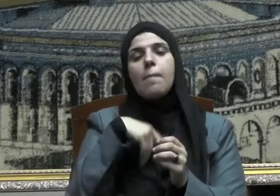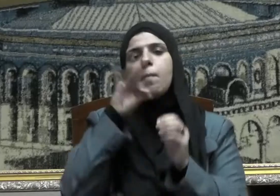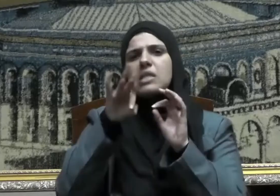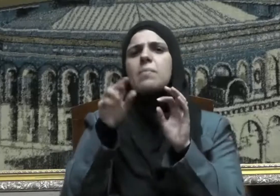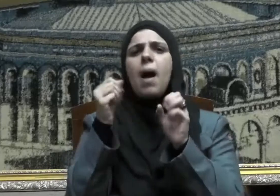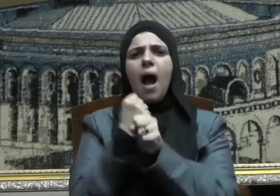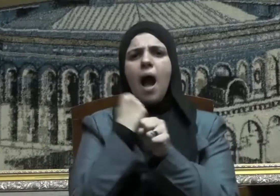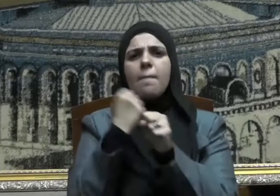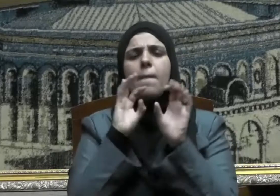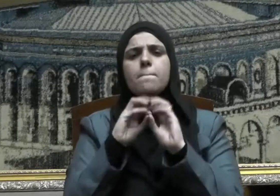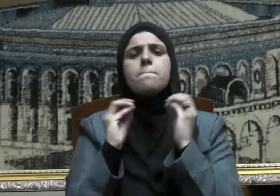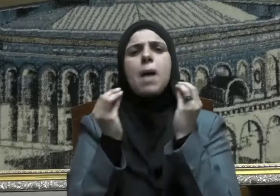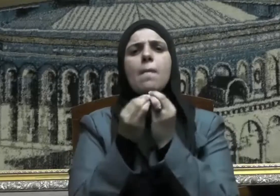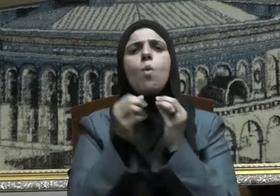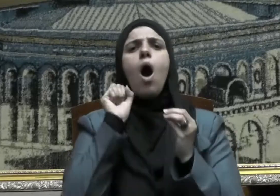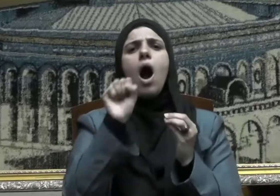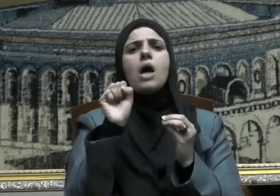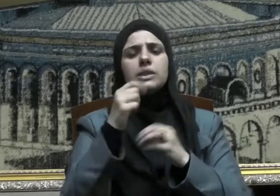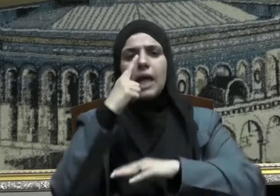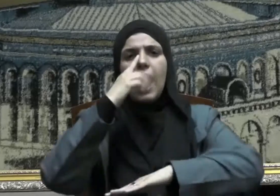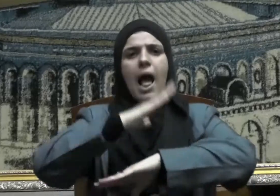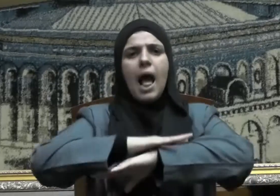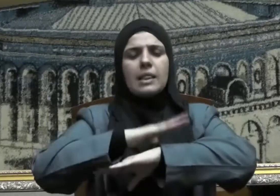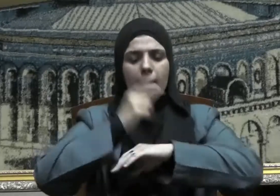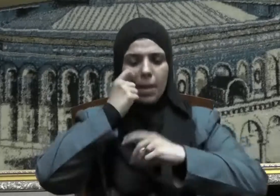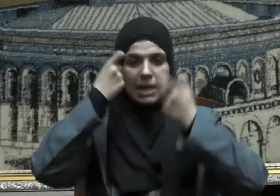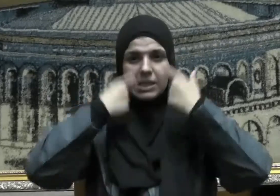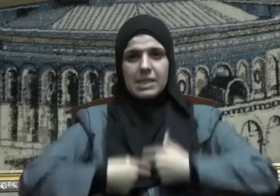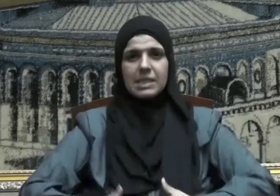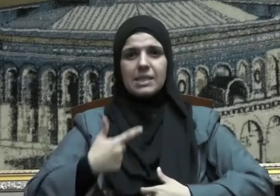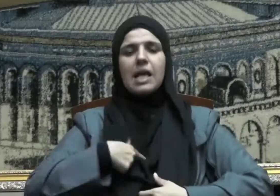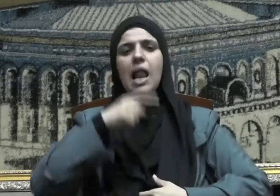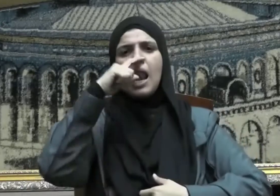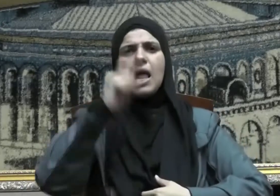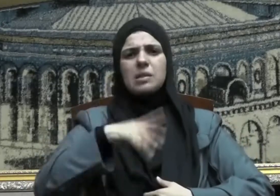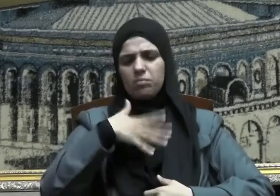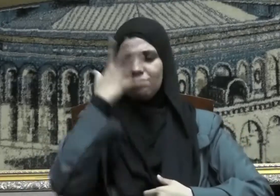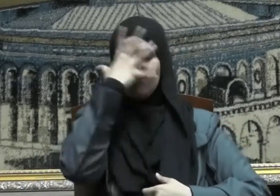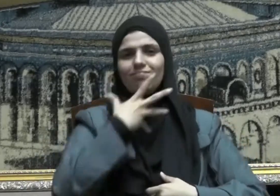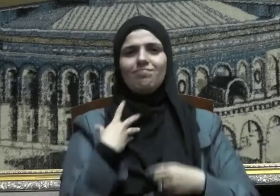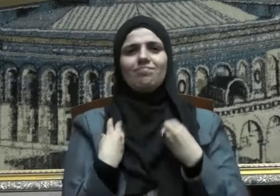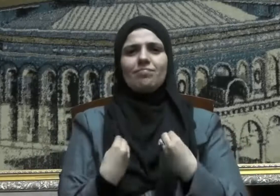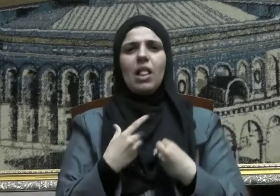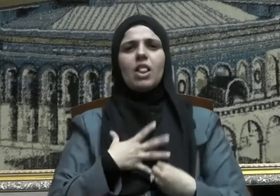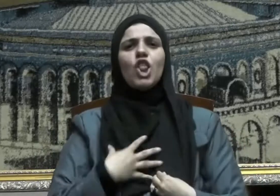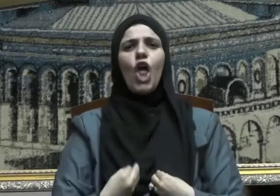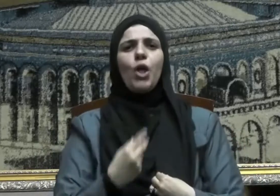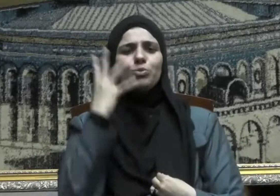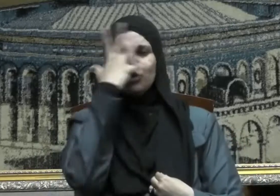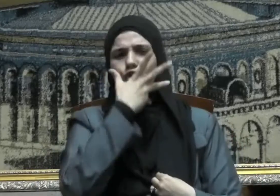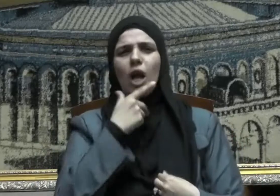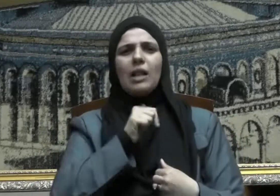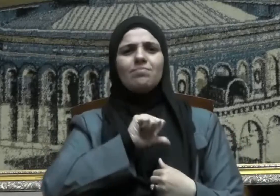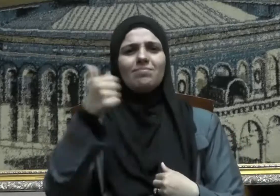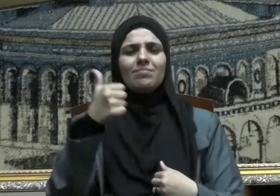الإسلام على مجموعة من الآداب التي تجعل الإنسان في مظهر طيب